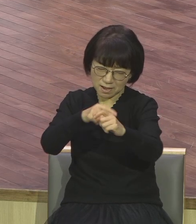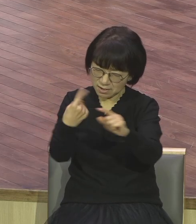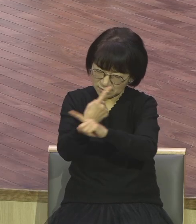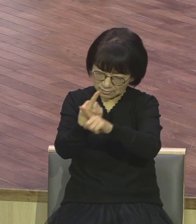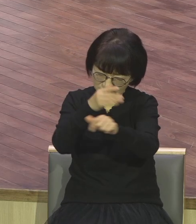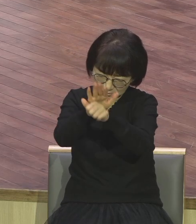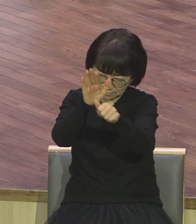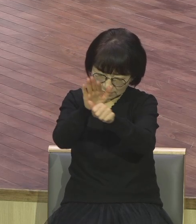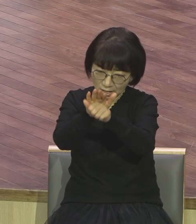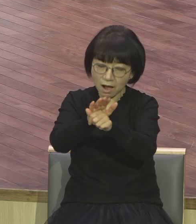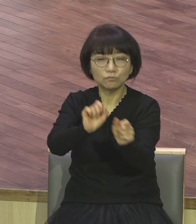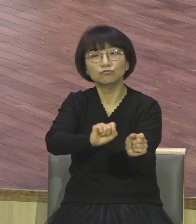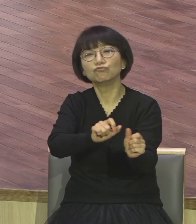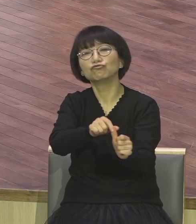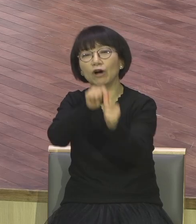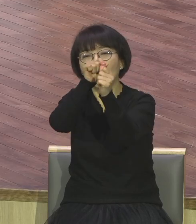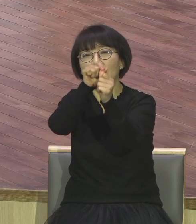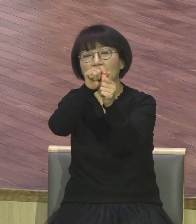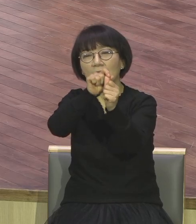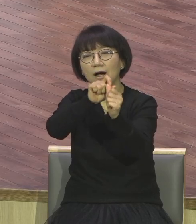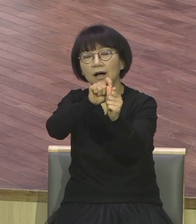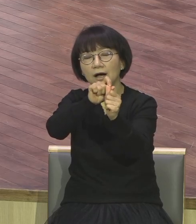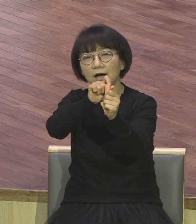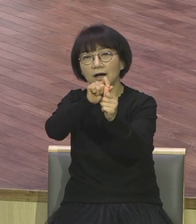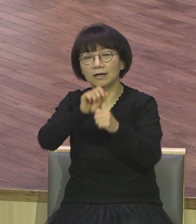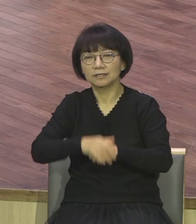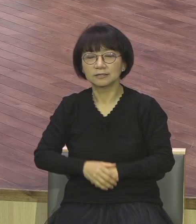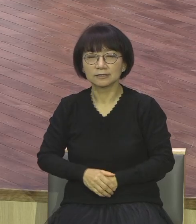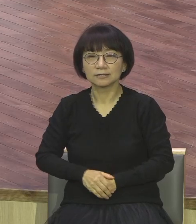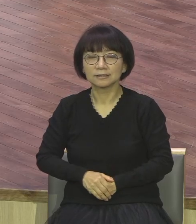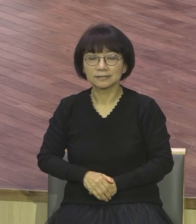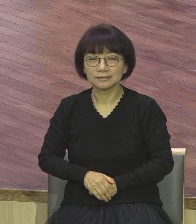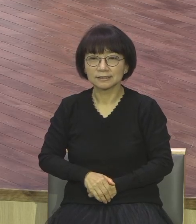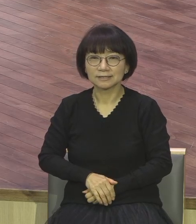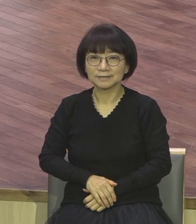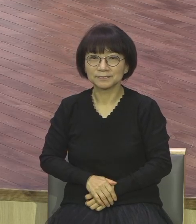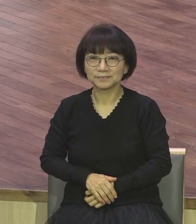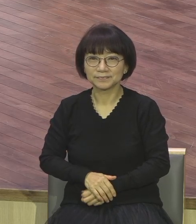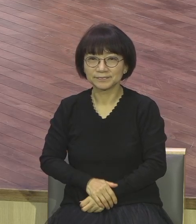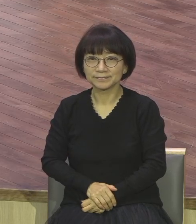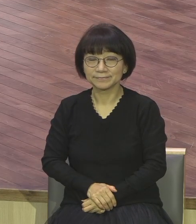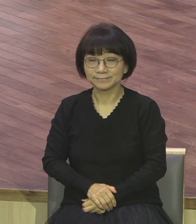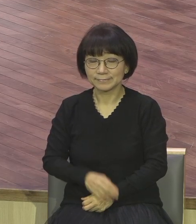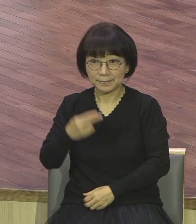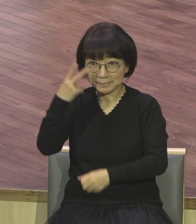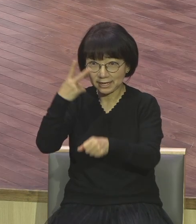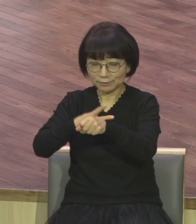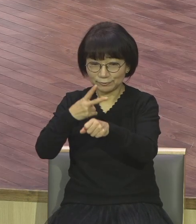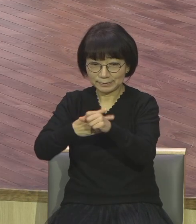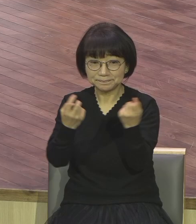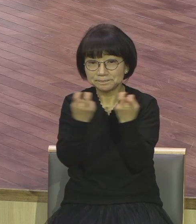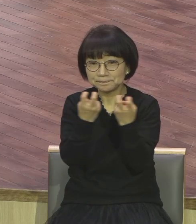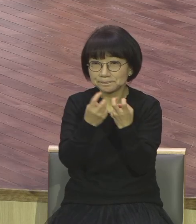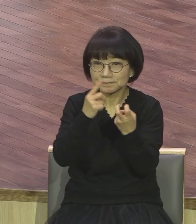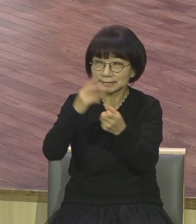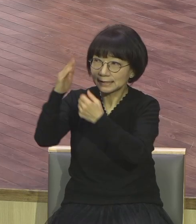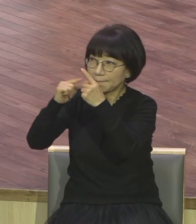말씀으로 바울이 뭐 한 게 뭐 있어요 뭐 신윤사 받았습니까 뭐 다른 거 아니에요 하나님의 말씀으로 쫙 지혜